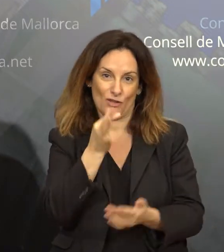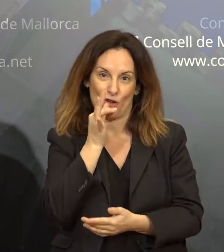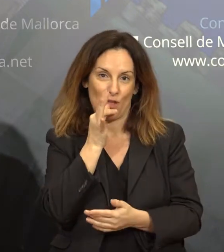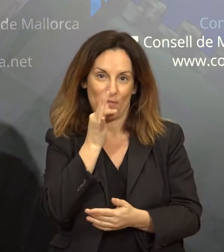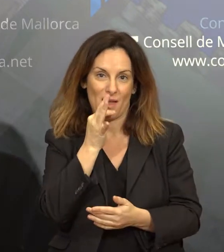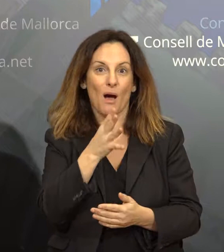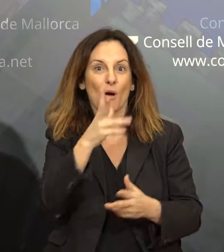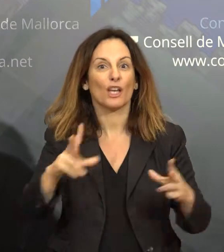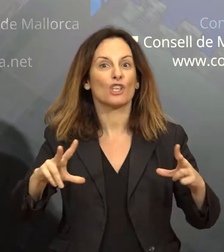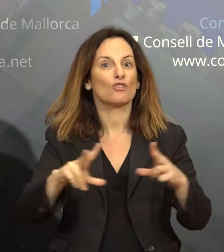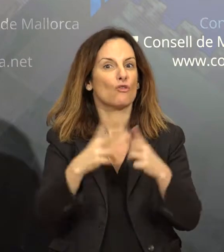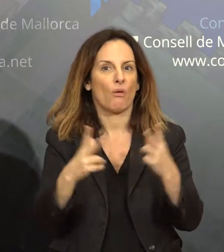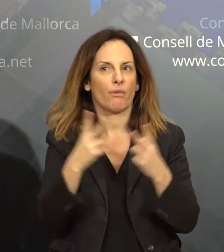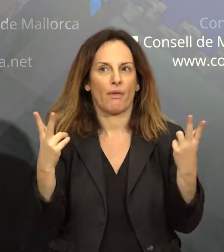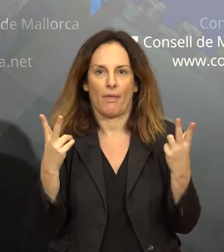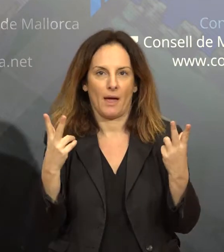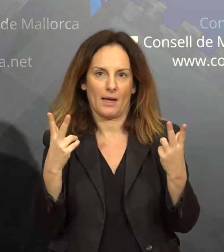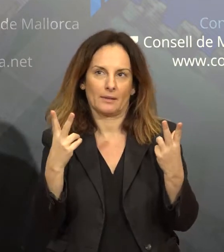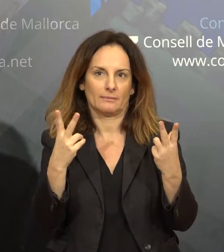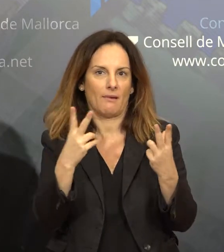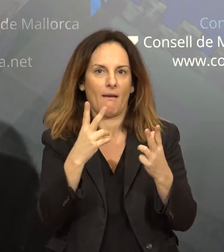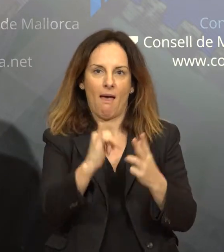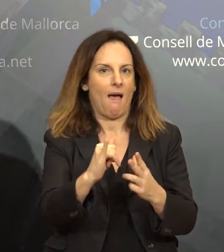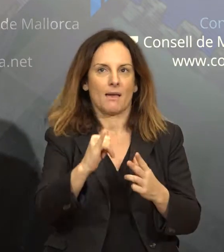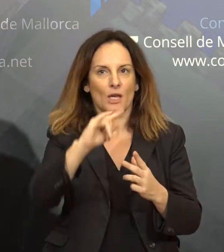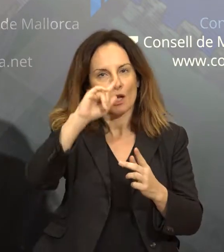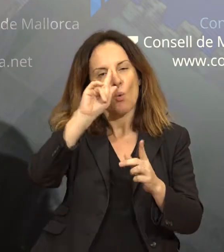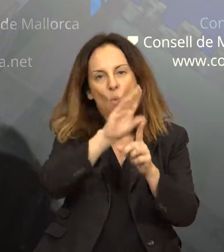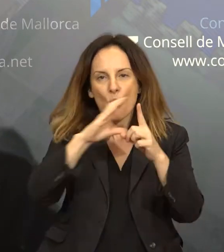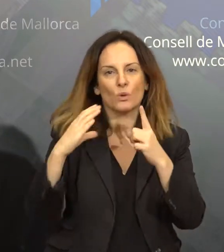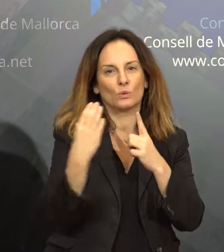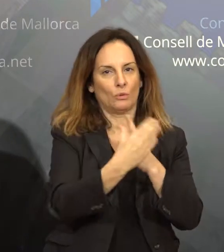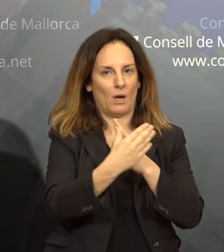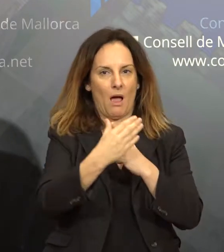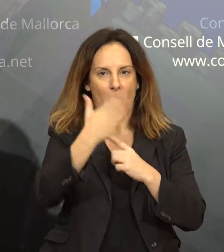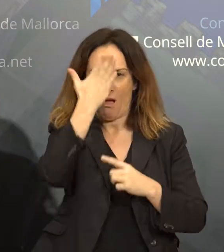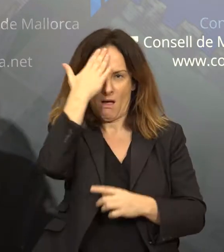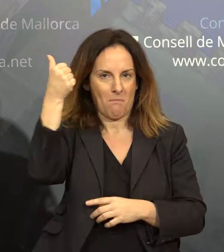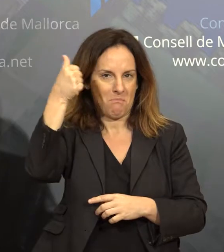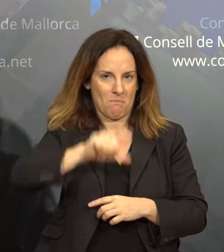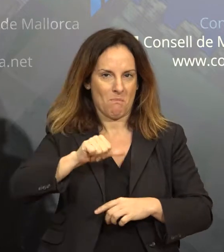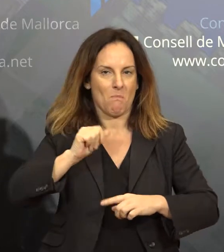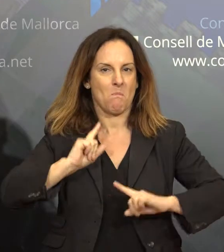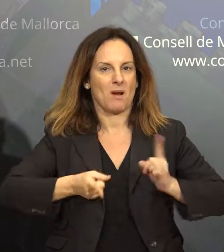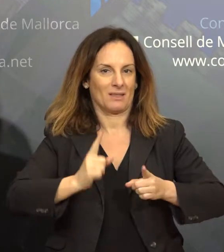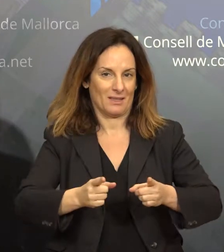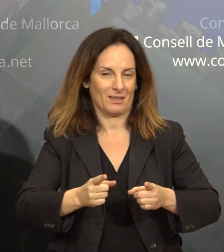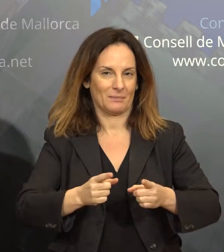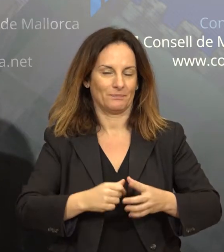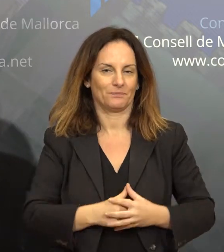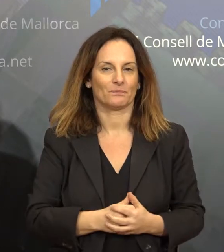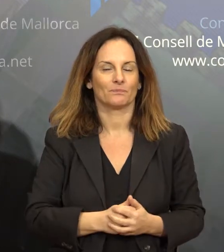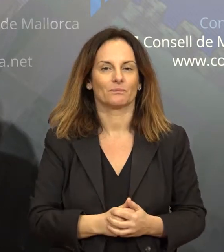cultura masclista, no ho permet ni de bon tros. Bé, concretament,